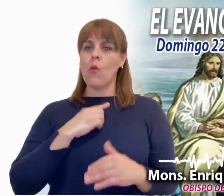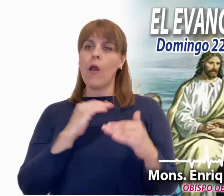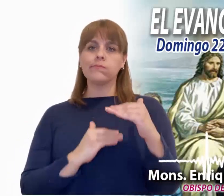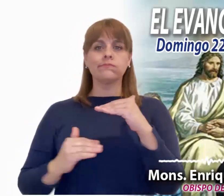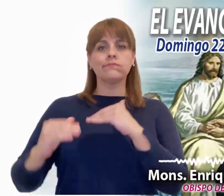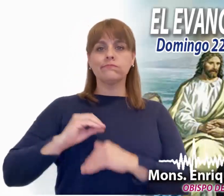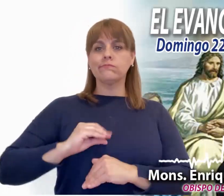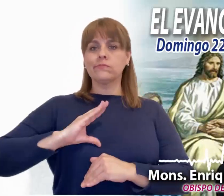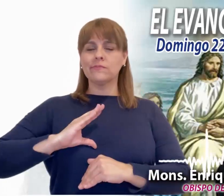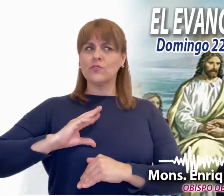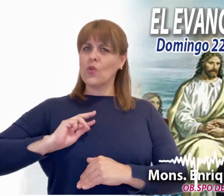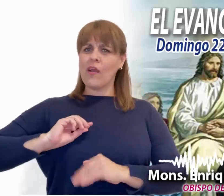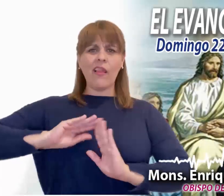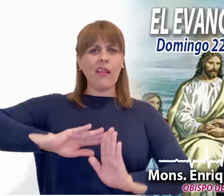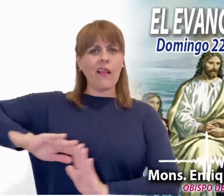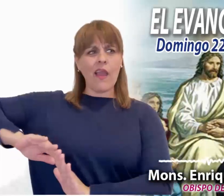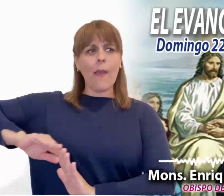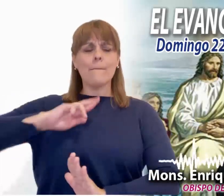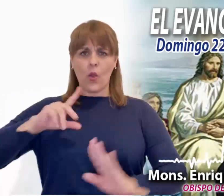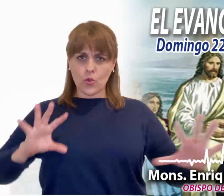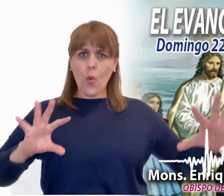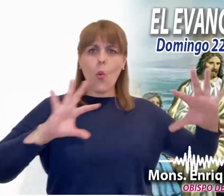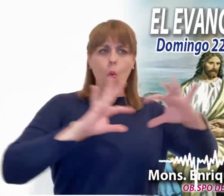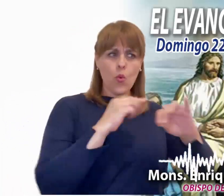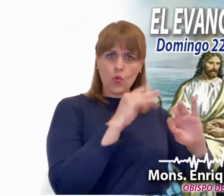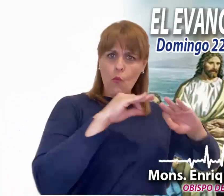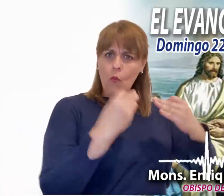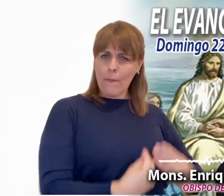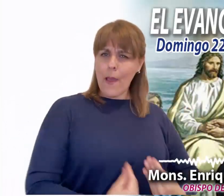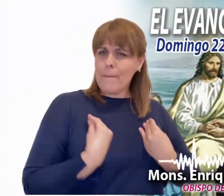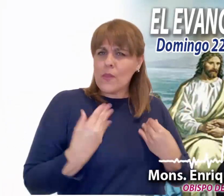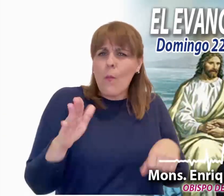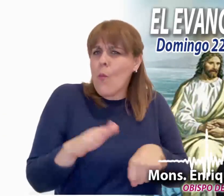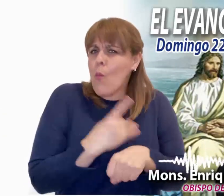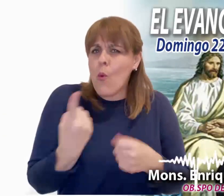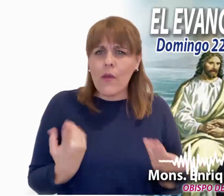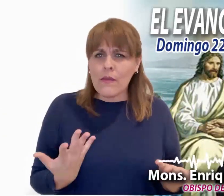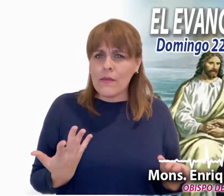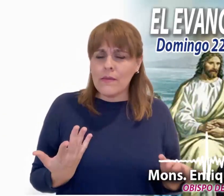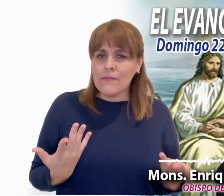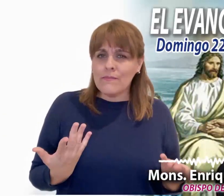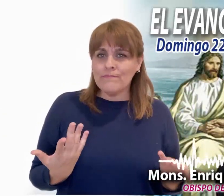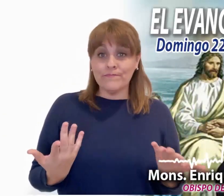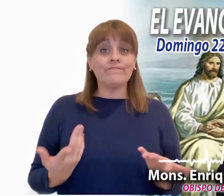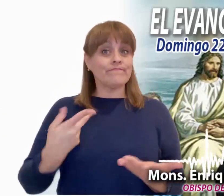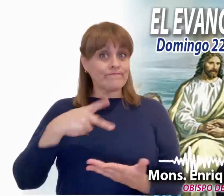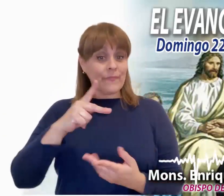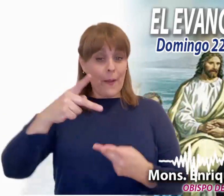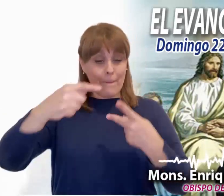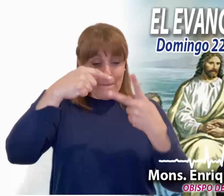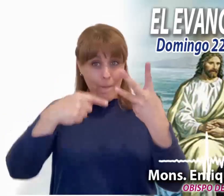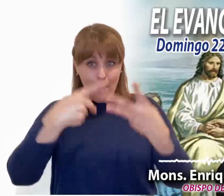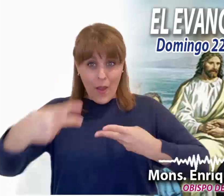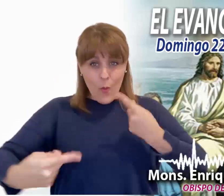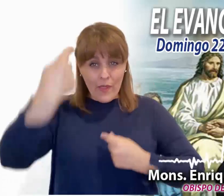personal para entregarme a su forma de servir y a su forma de vivir? Pero en realidad,